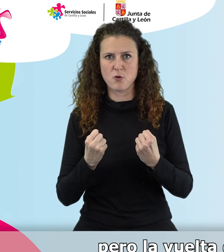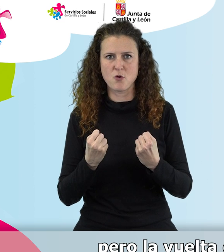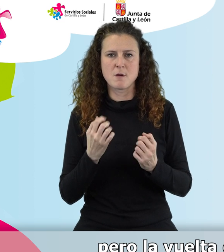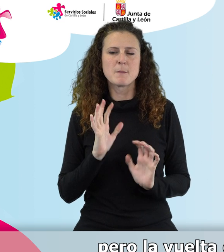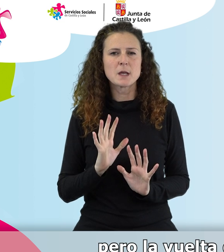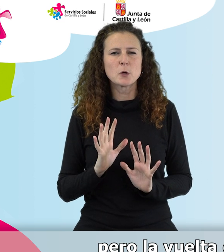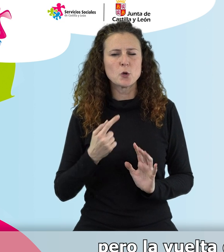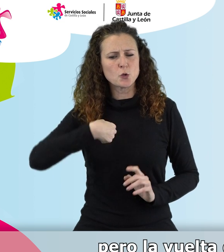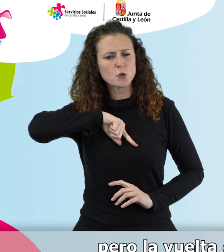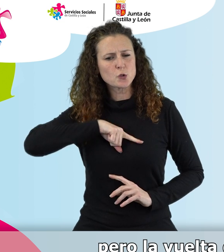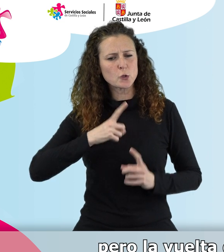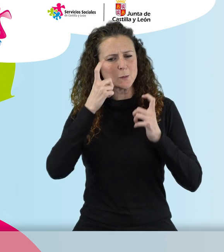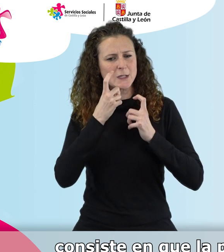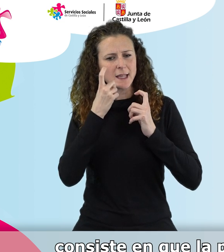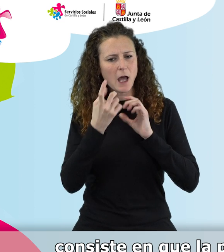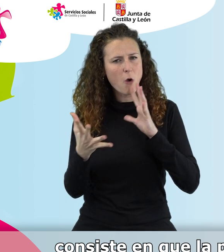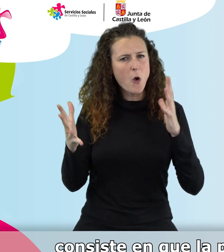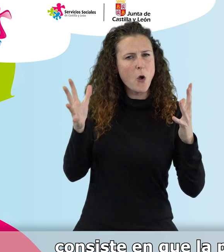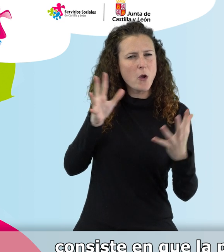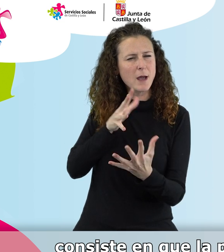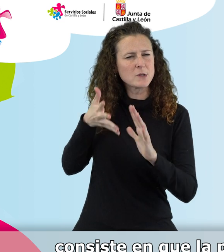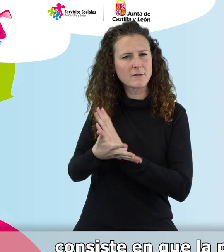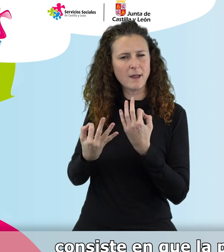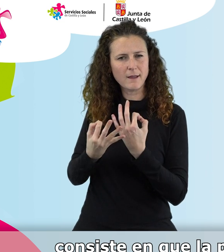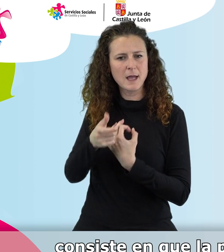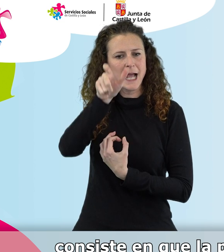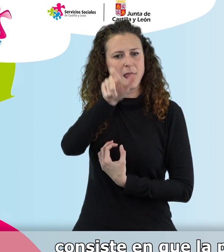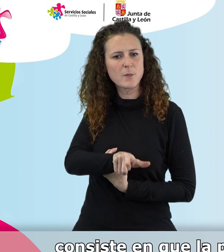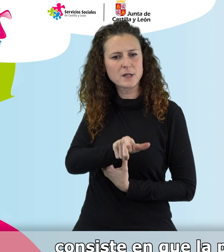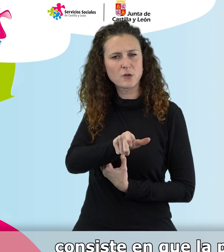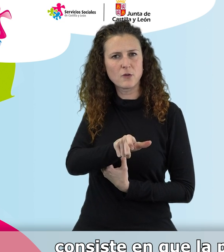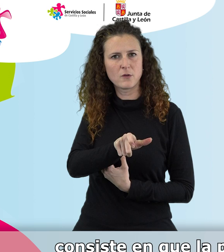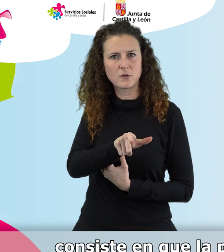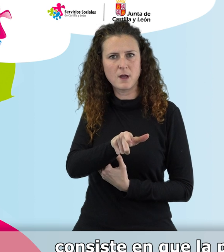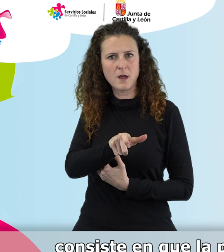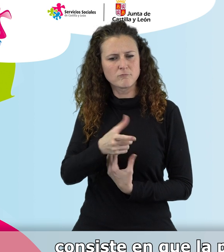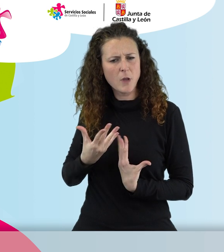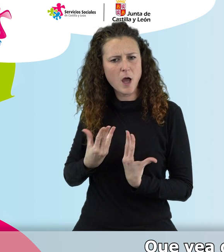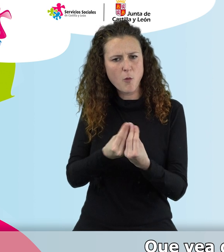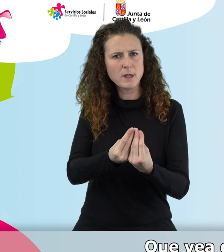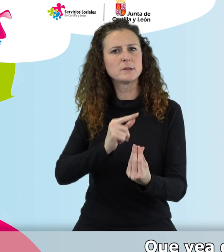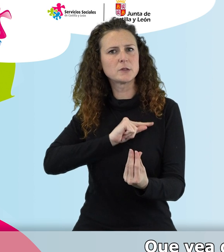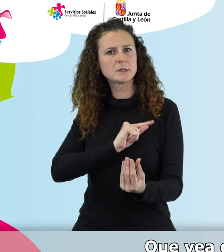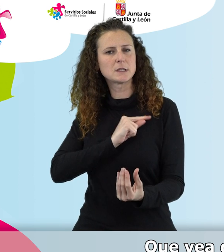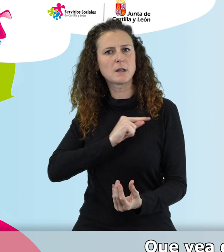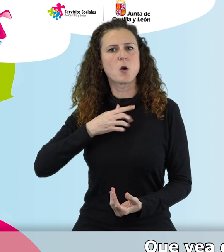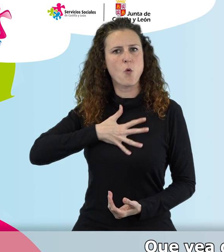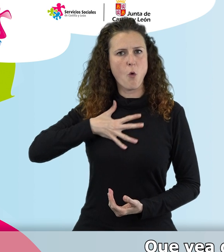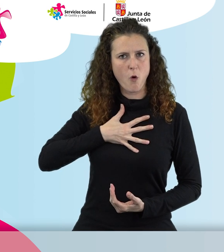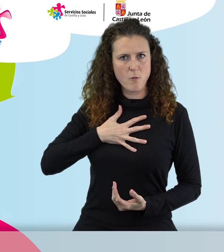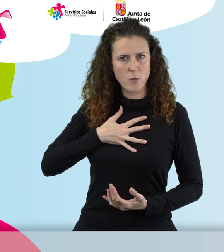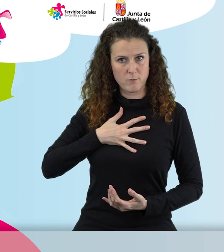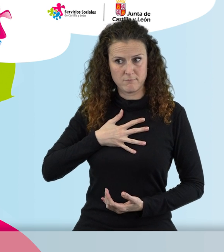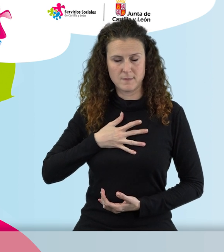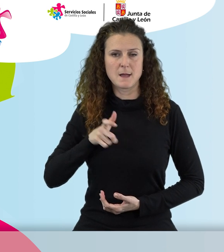Pero la vuelta de tuerca que le hemos intentado dar consiste en que la persona se vea reflejada en ese acompañamiento, que vea que al otro lado del